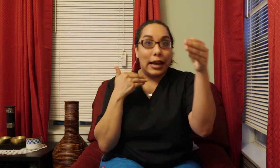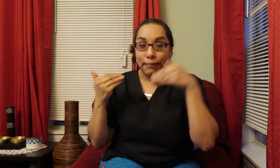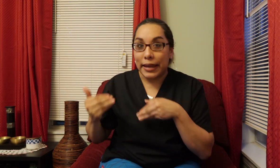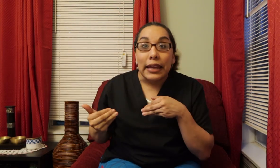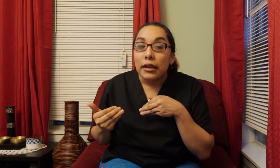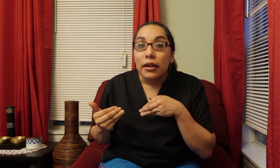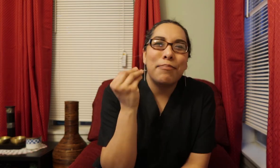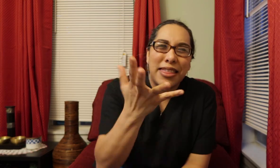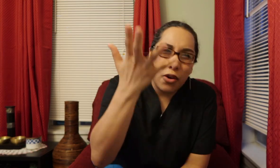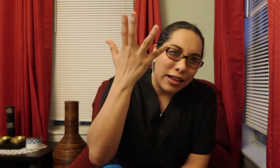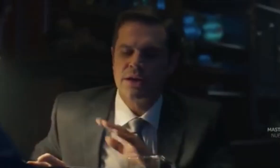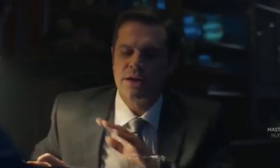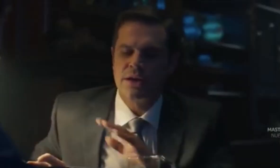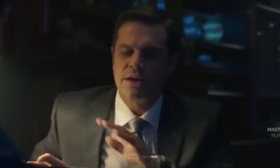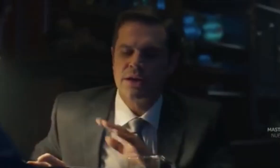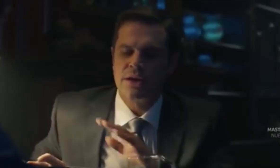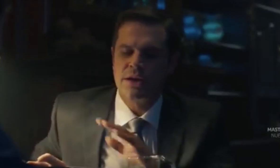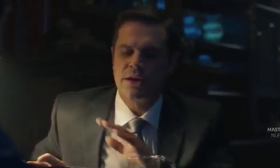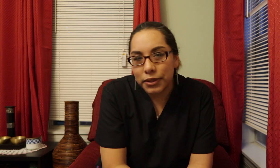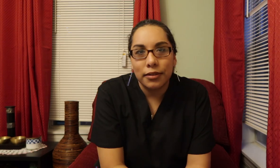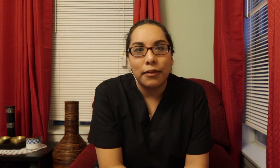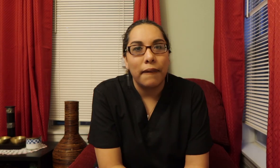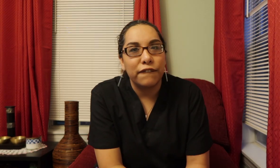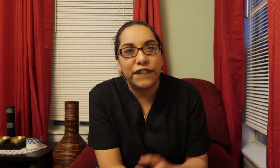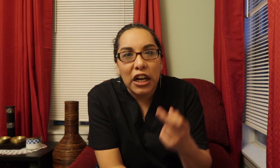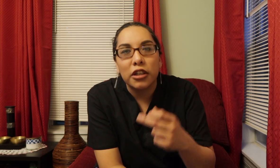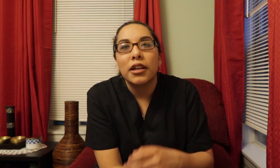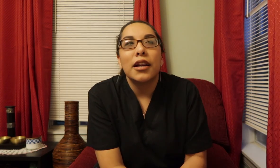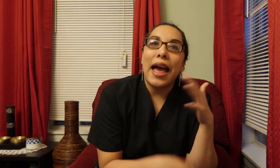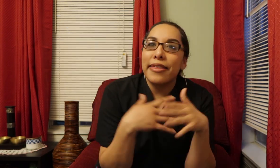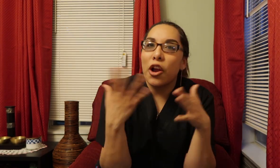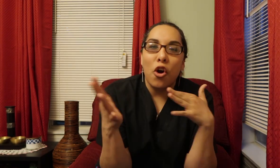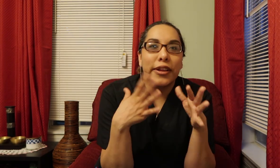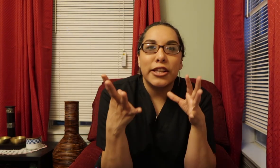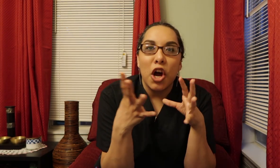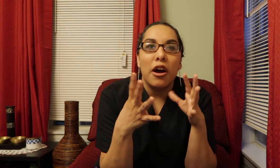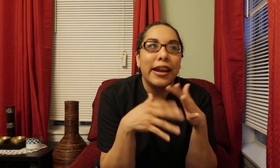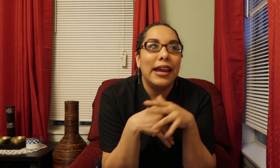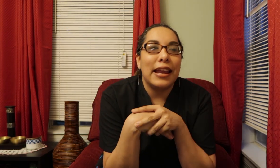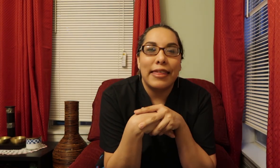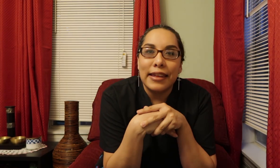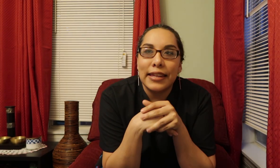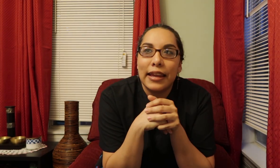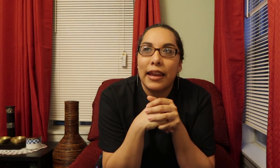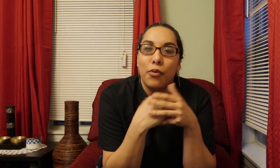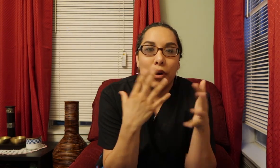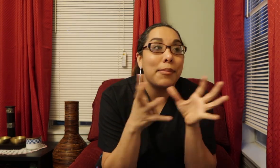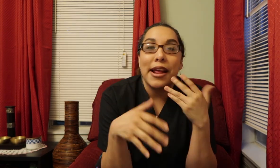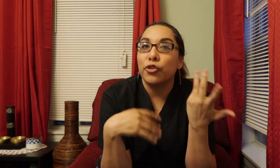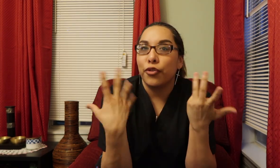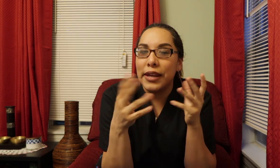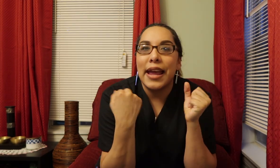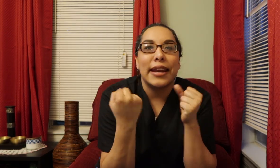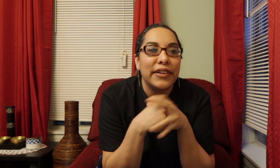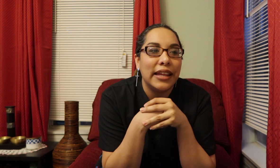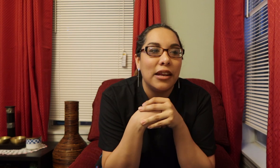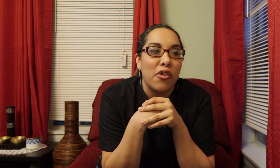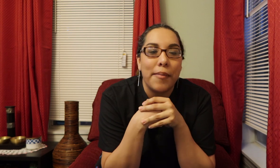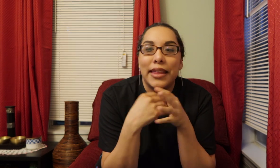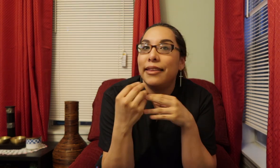gonna meet El mendigo de Alejandro You know Fucker Ya they go and they talk Y le dicen Que you want To mirar a Sofía And everything Y obviamente le